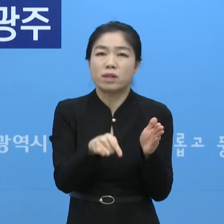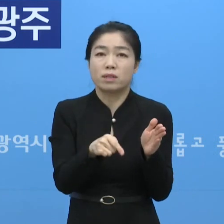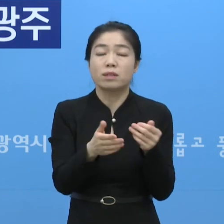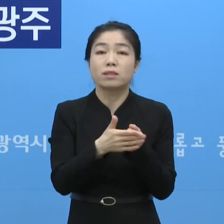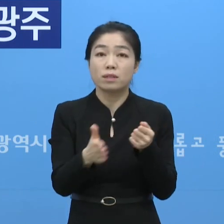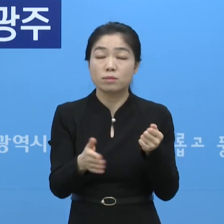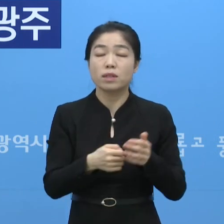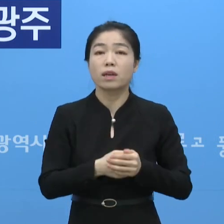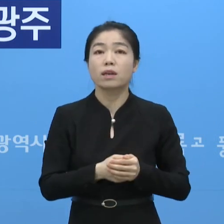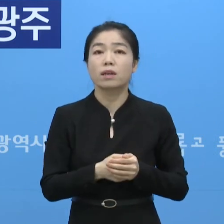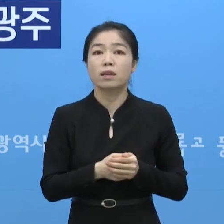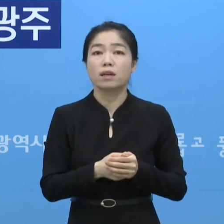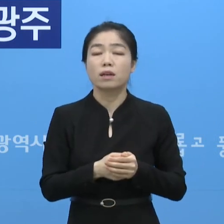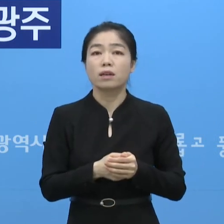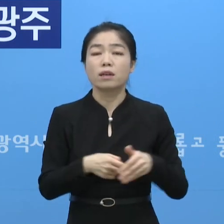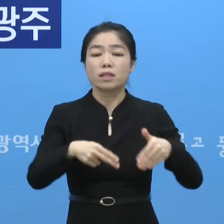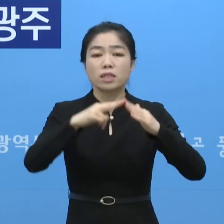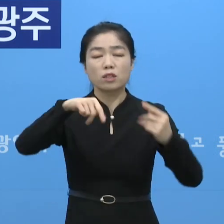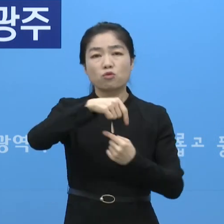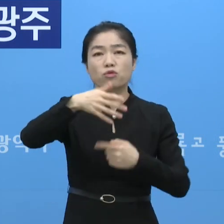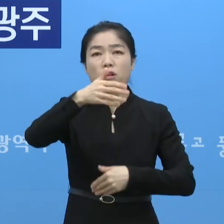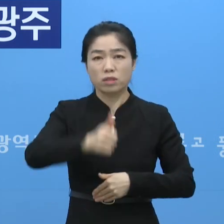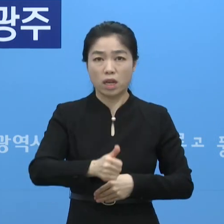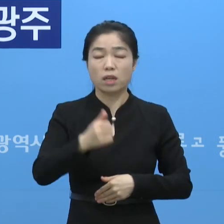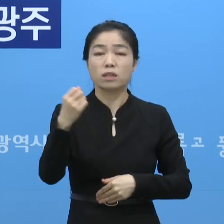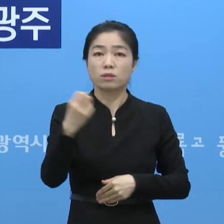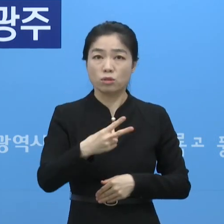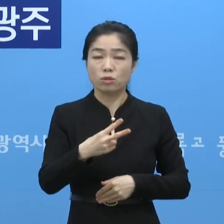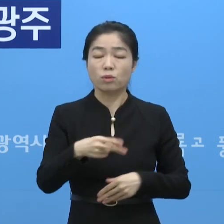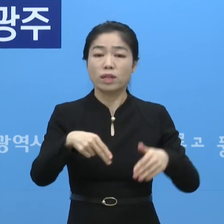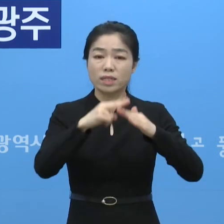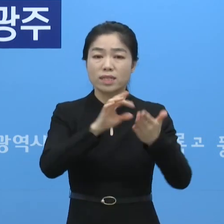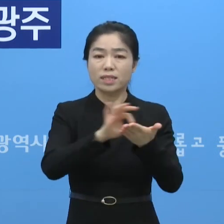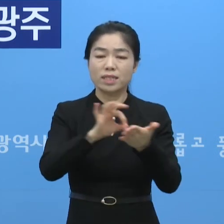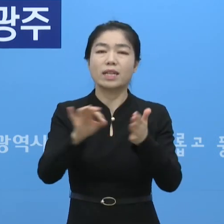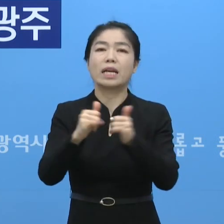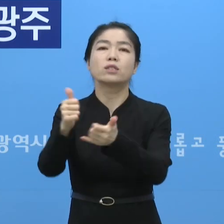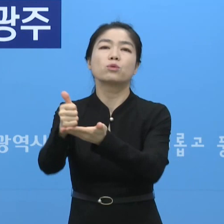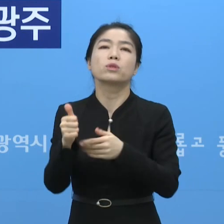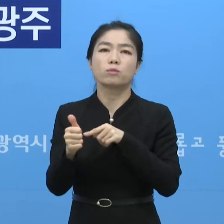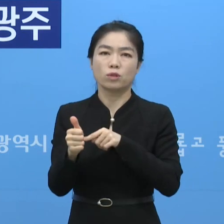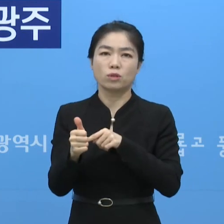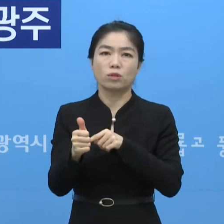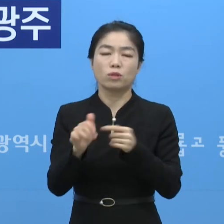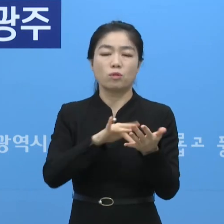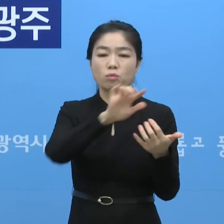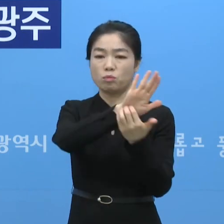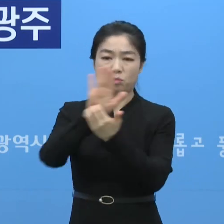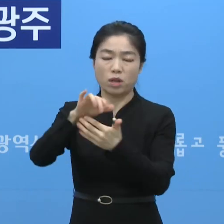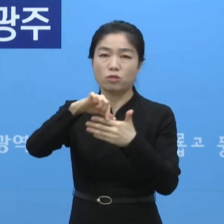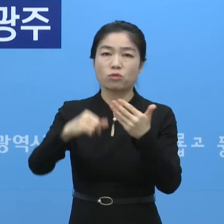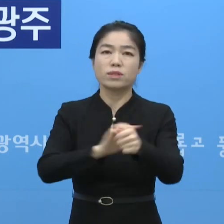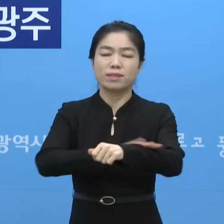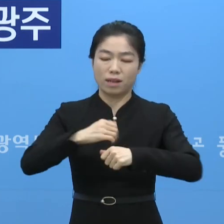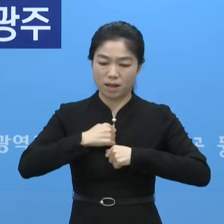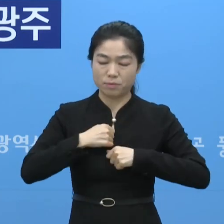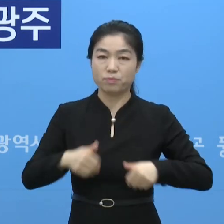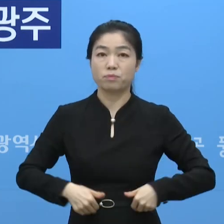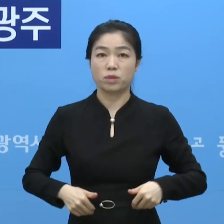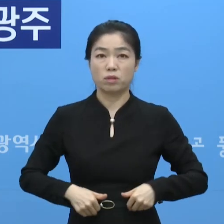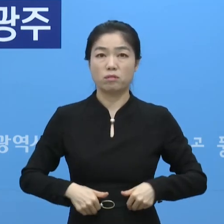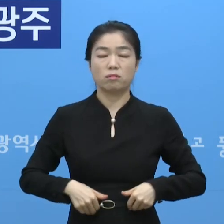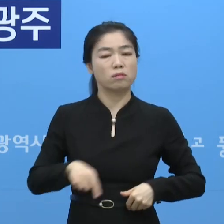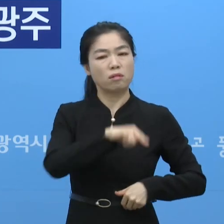때문에 시설 운영자뿐만 아니라 시설을 이용하시는 손님들도 방역수칙을 철저히 지켜주셔야 되는데